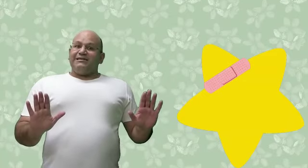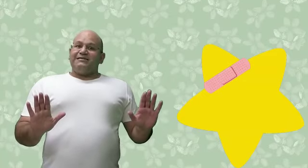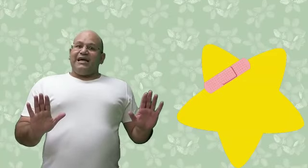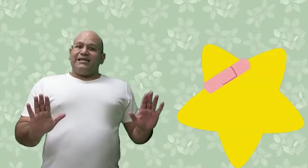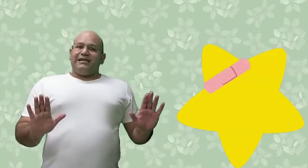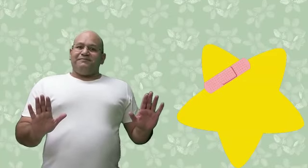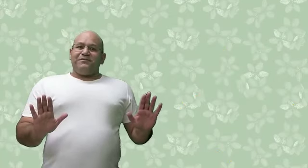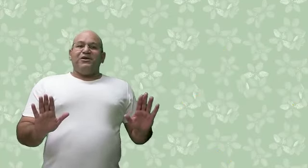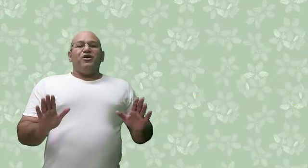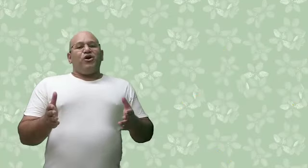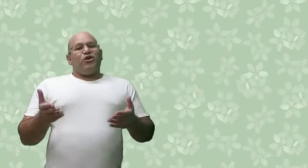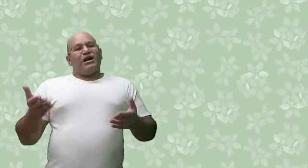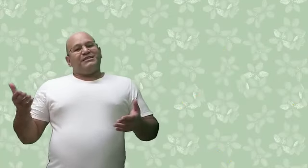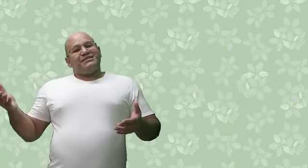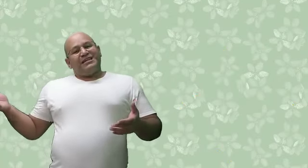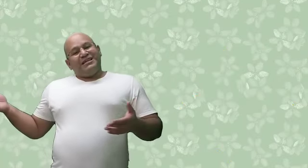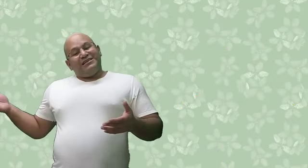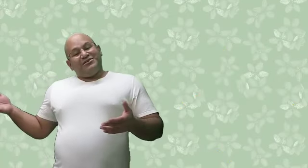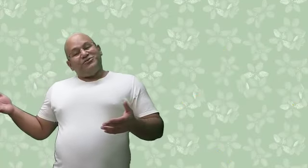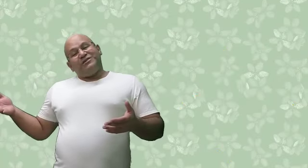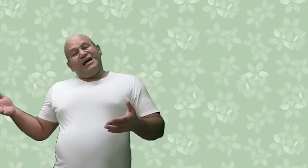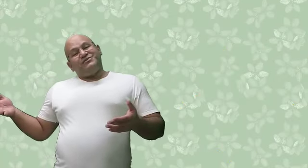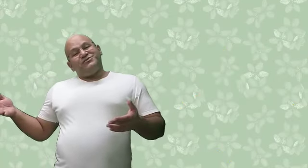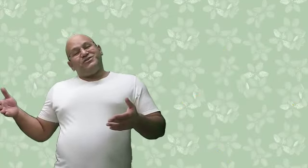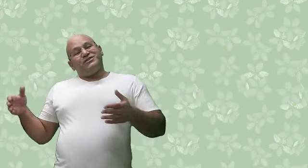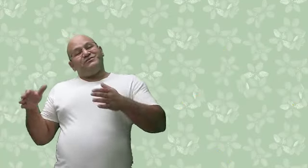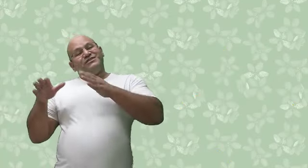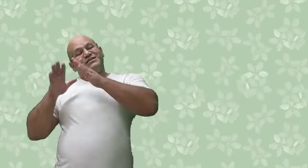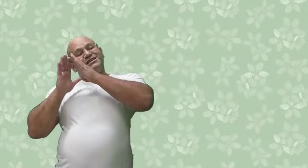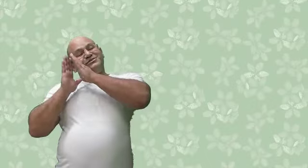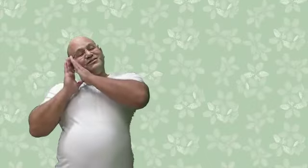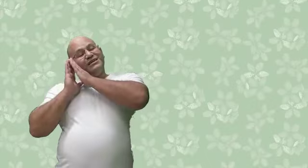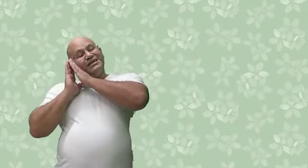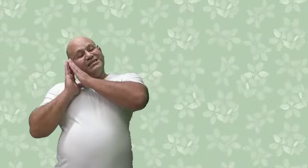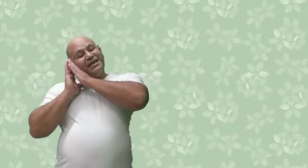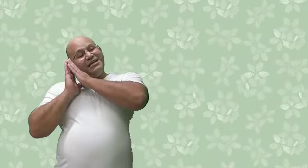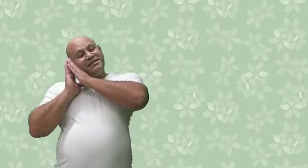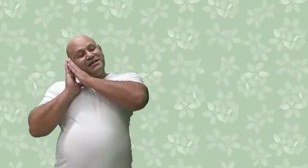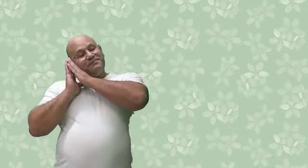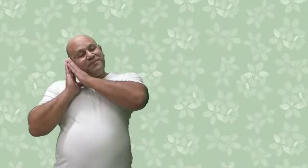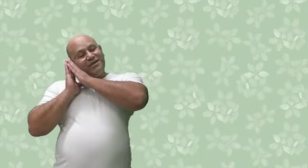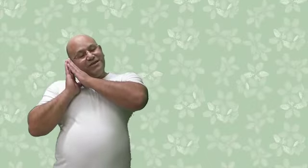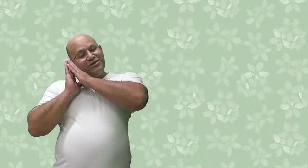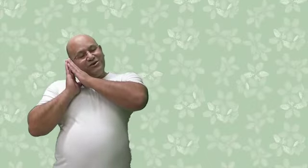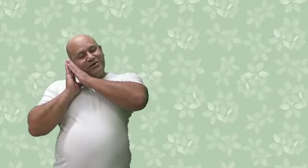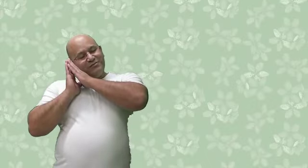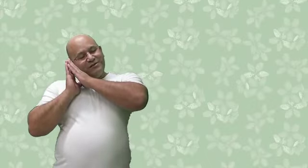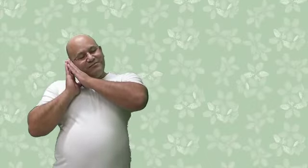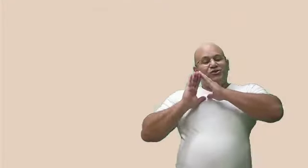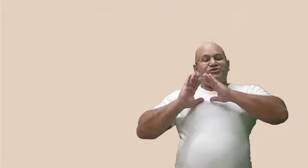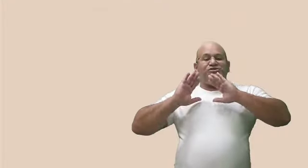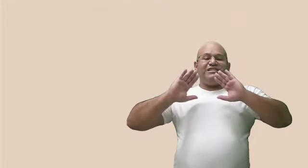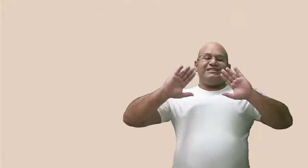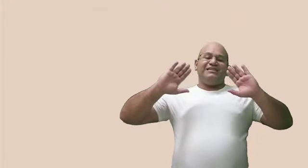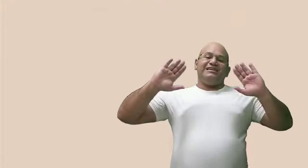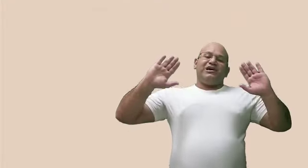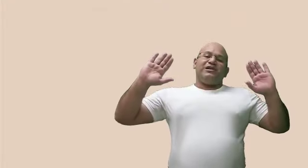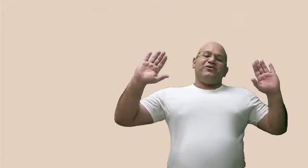cansada. Coloca a estrela do lado do seu travesseiro, deita e dorme. No outro dia, assim que Laura